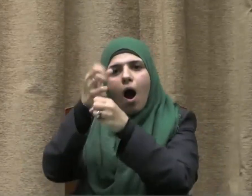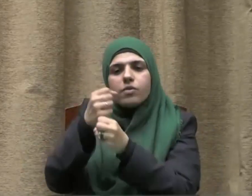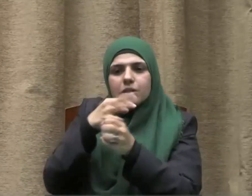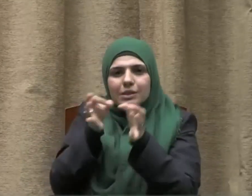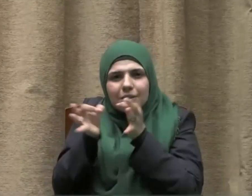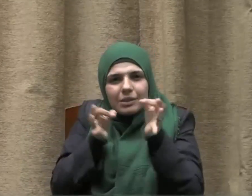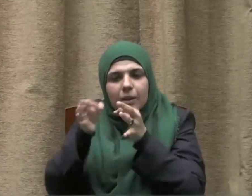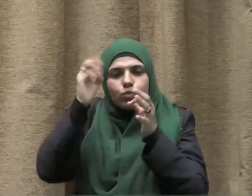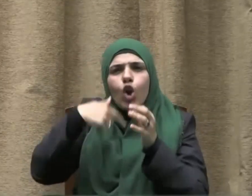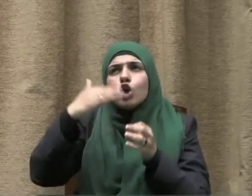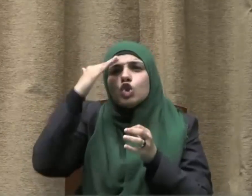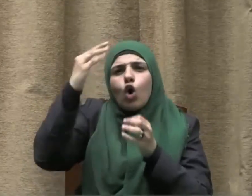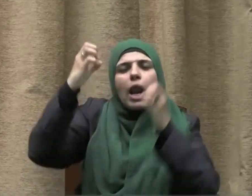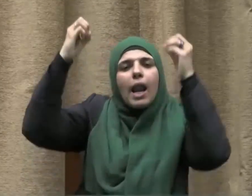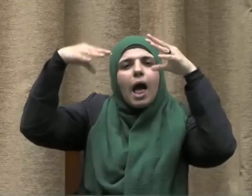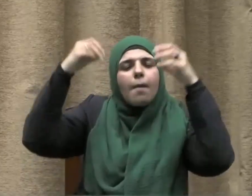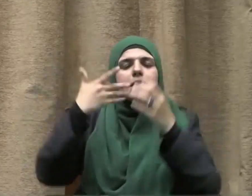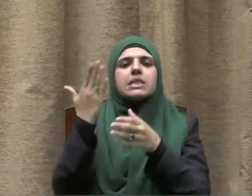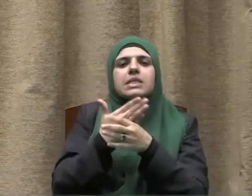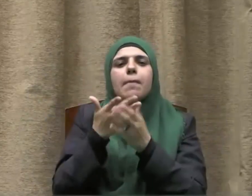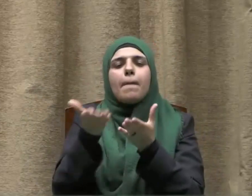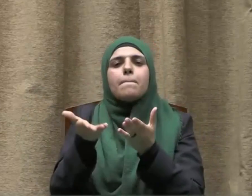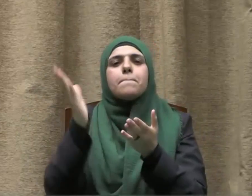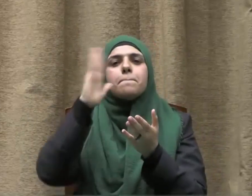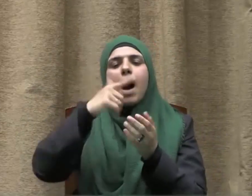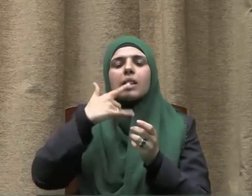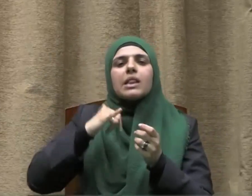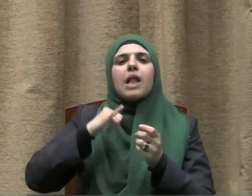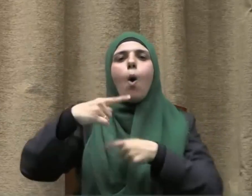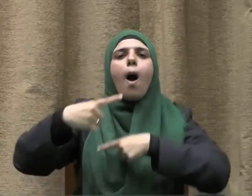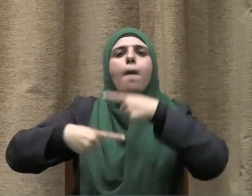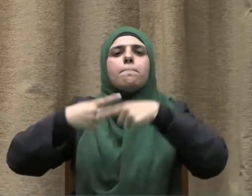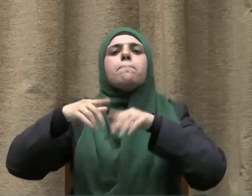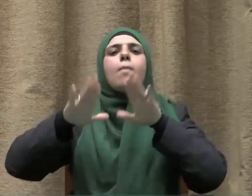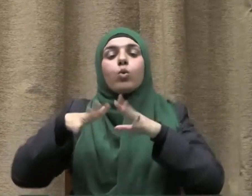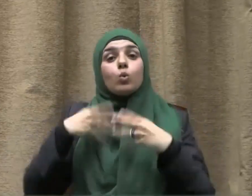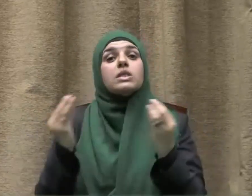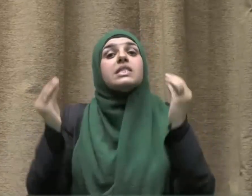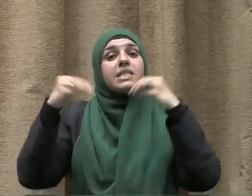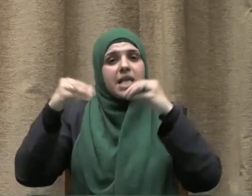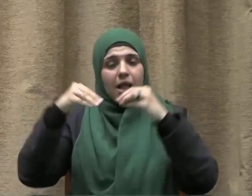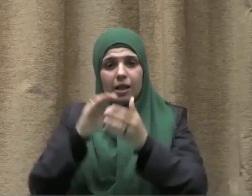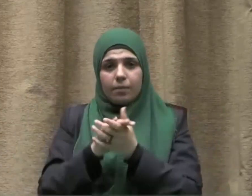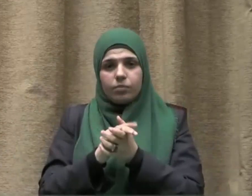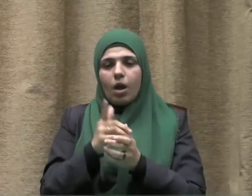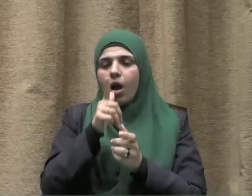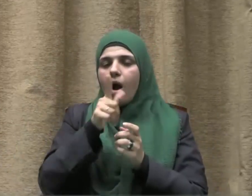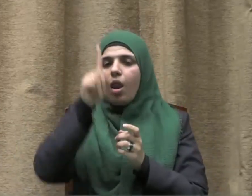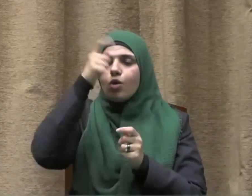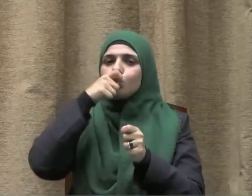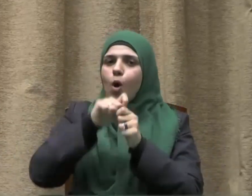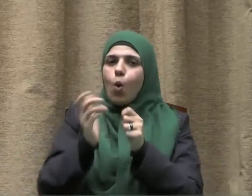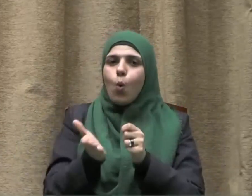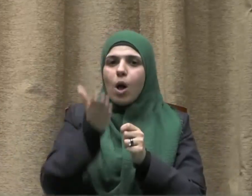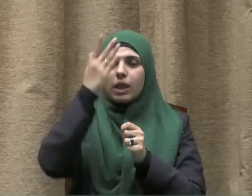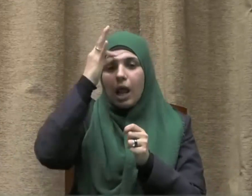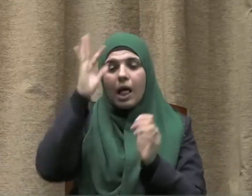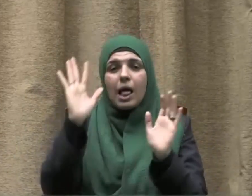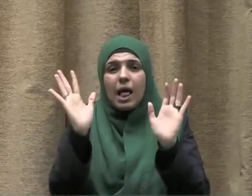فإن شكر النعمة سبب في دوامها وزيادتها قال تعالى وَإِذْ